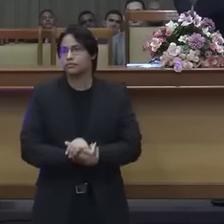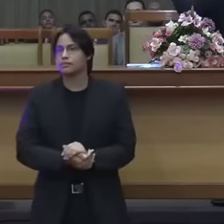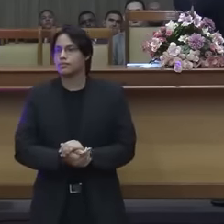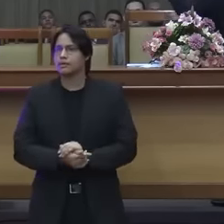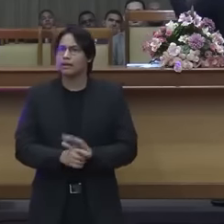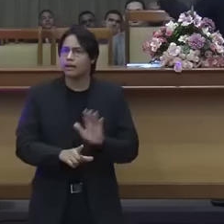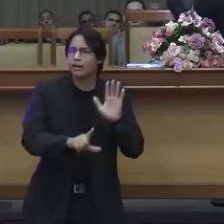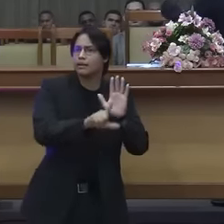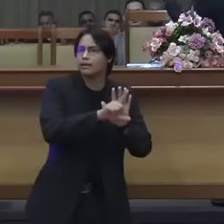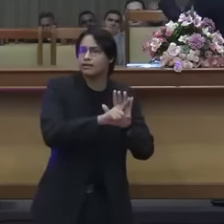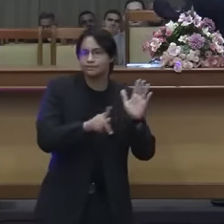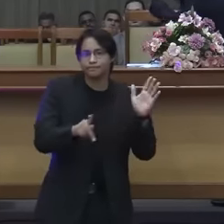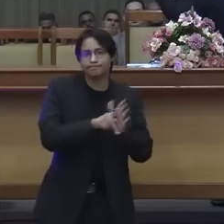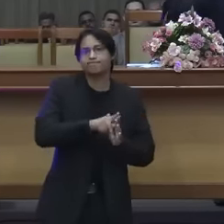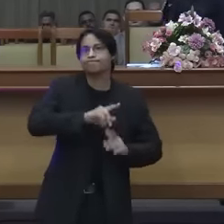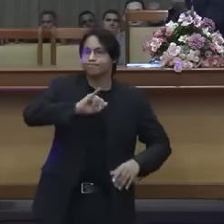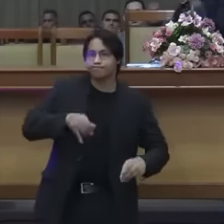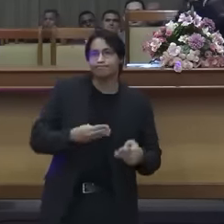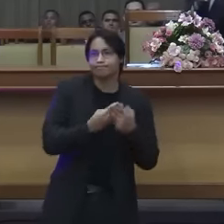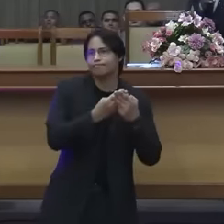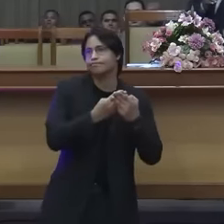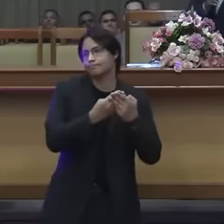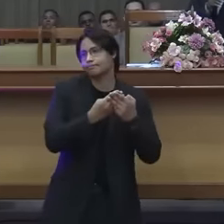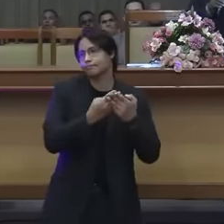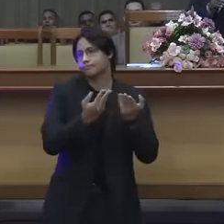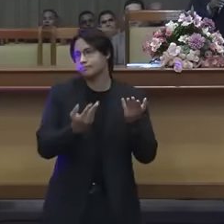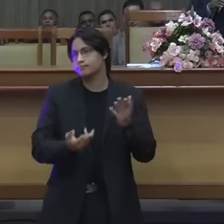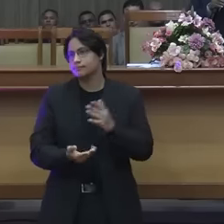era a lei do judaísmo legalista.